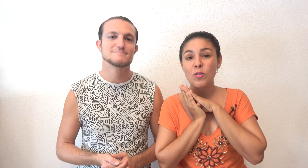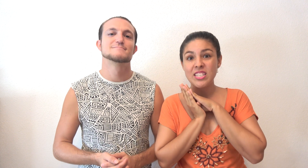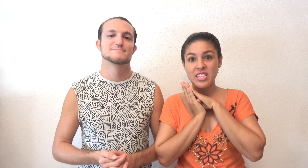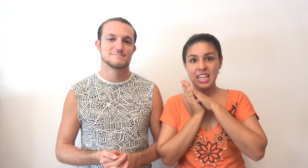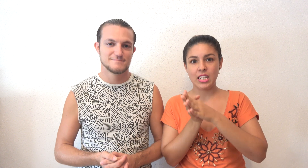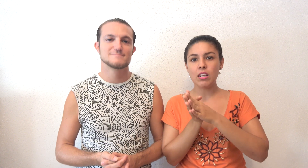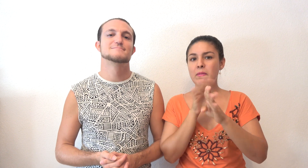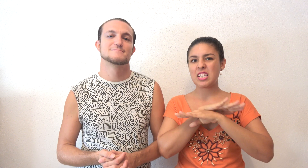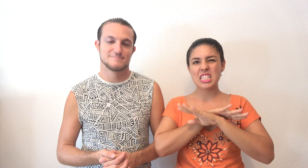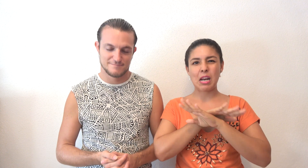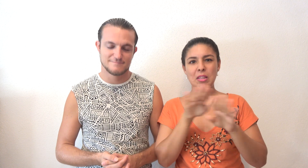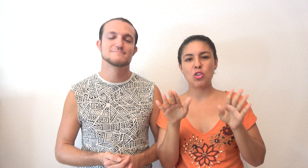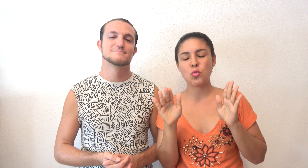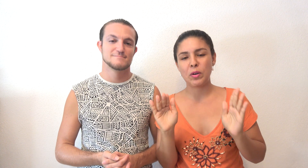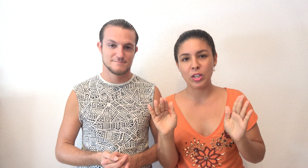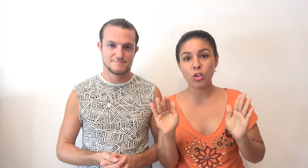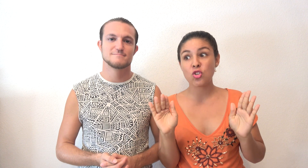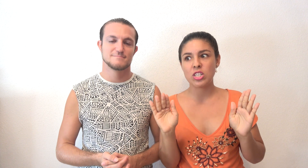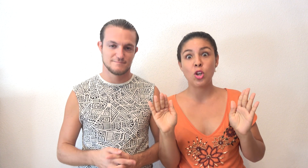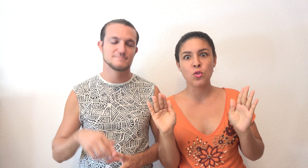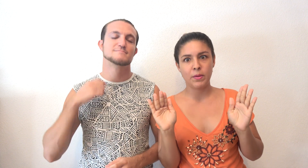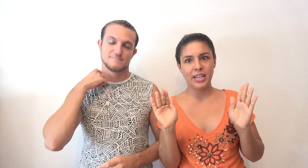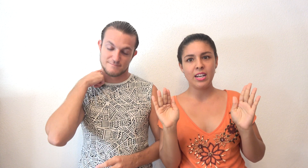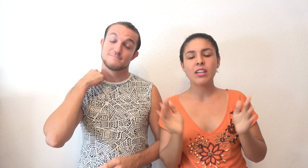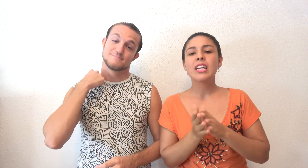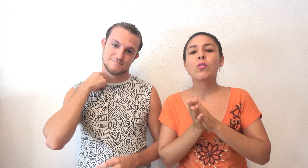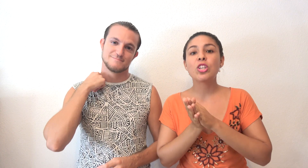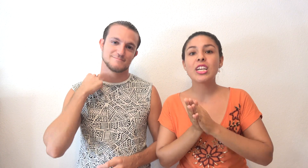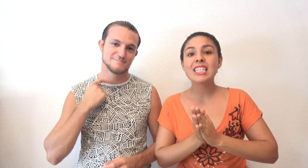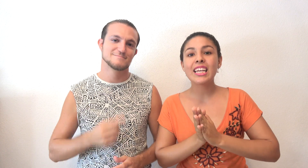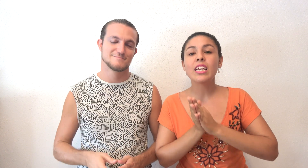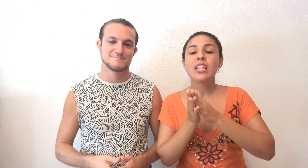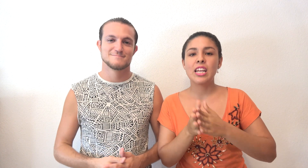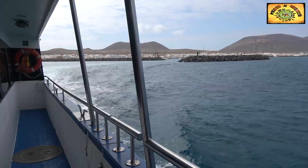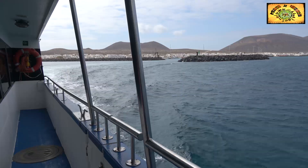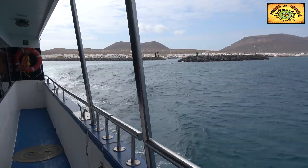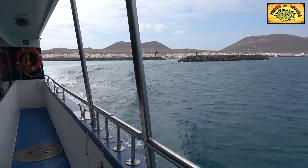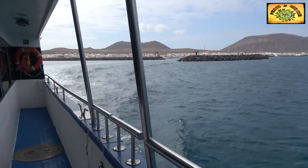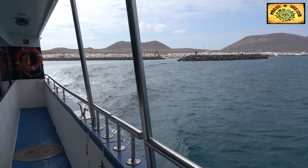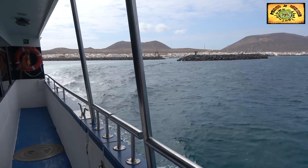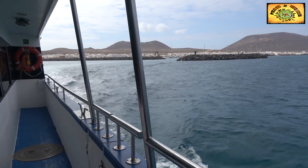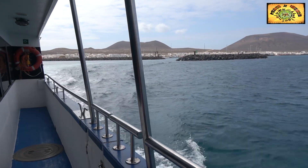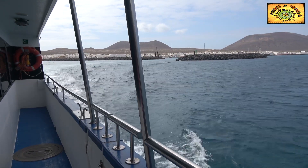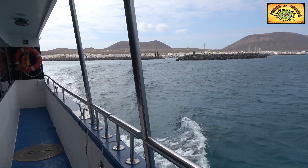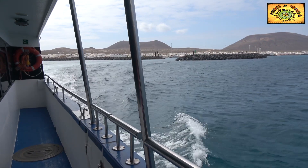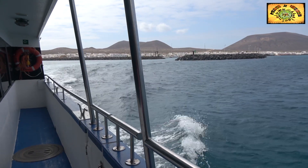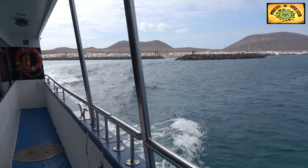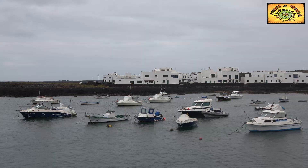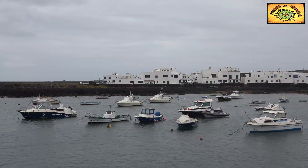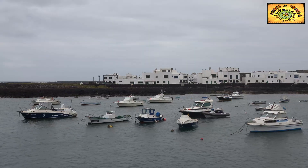vas a estar allí. El viaje es a ser rapidito y súper bonito. sí, si no hay mucha marea. Cuando lleguéis ahí, diréis, bueno, podemos pasear caminando. Nosotros recomendamos